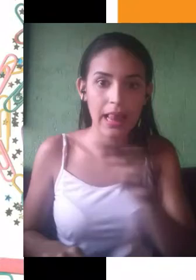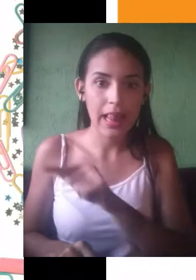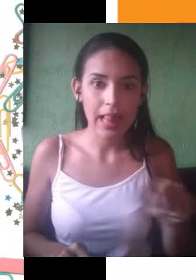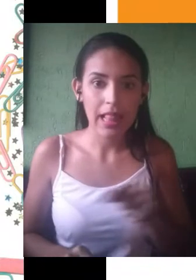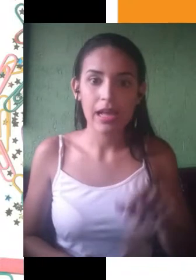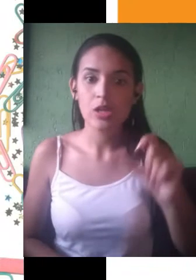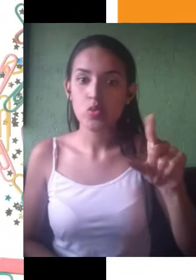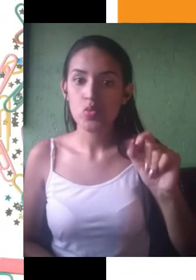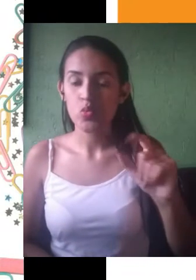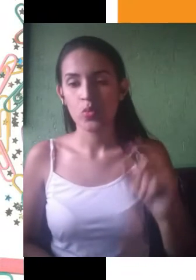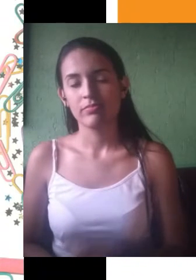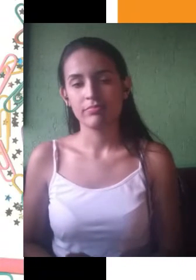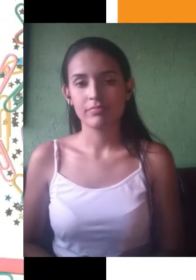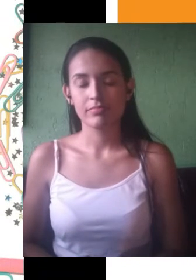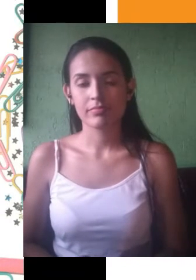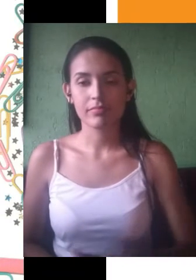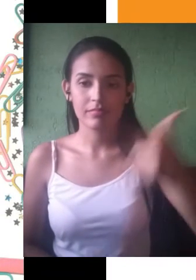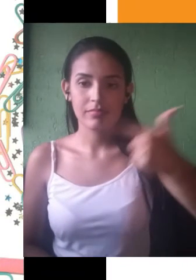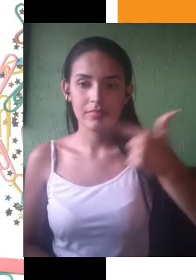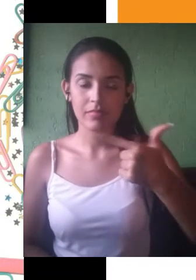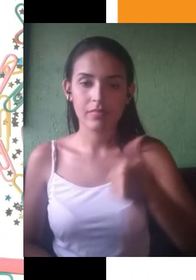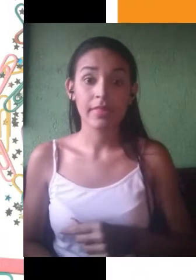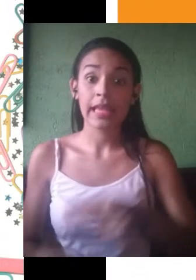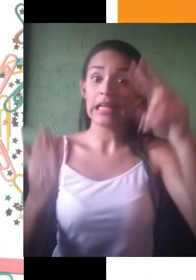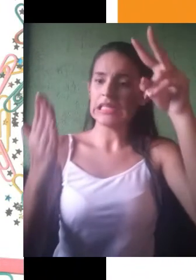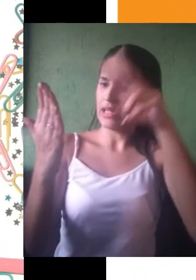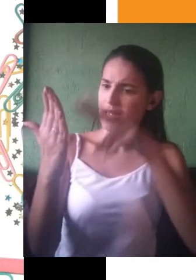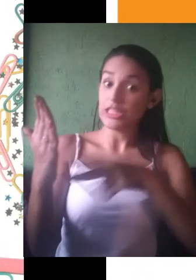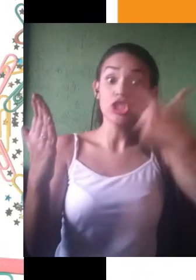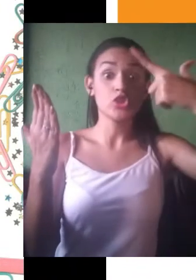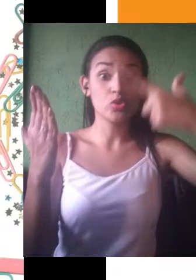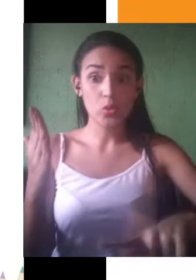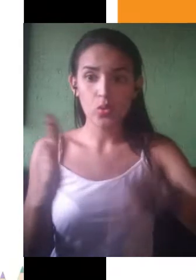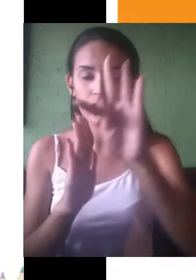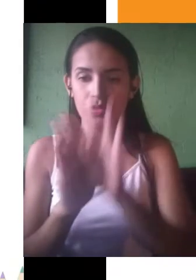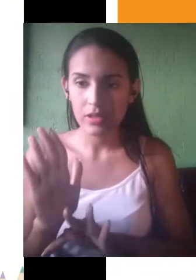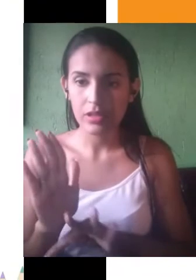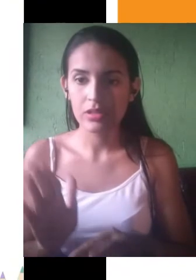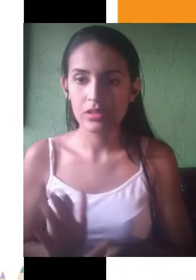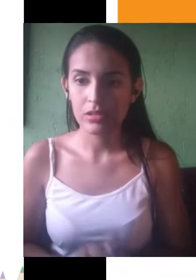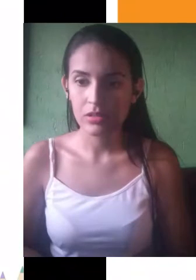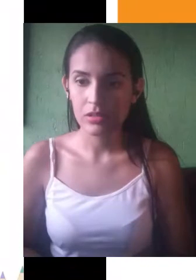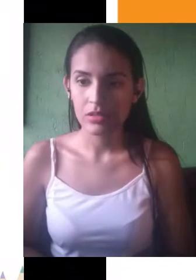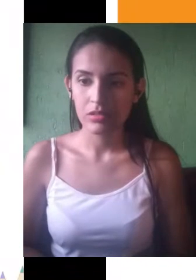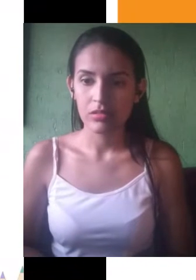Dois, reler o texto para entender sua ideia central e resumir-la. É hora de escrever, resumidamente,